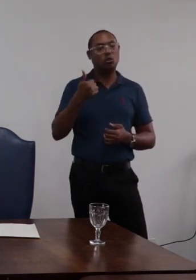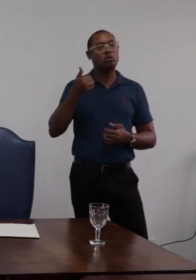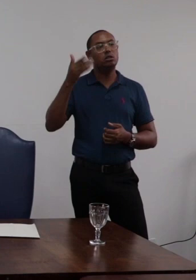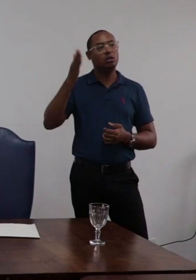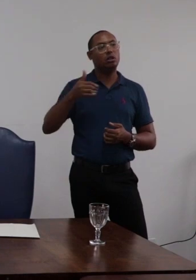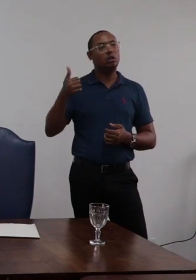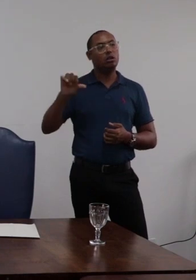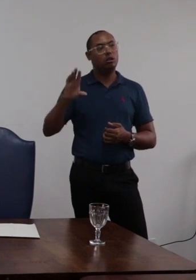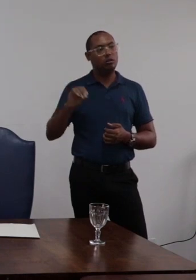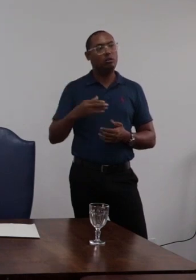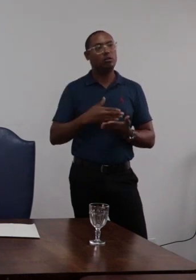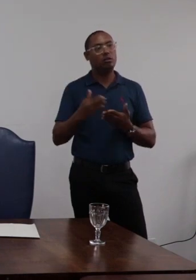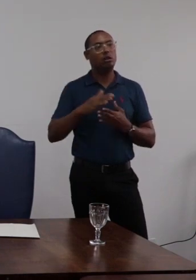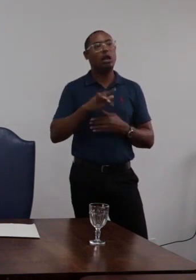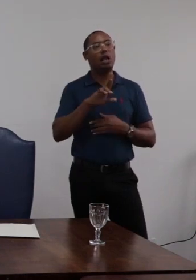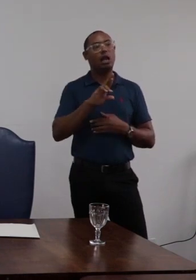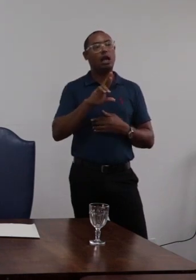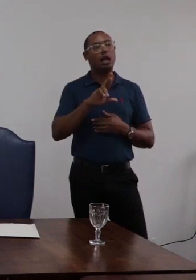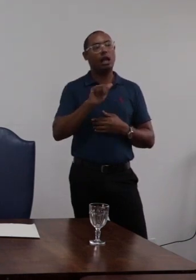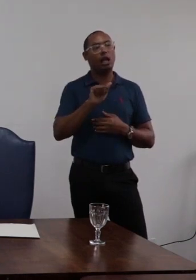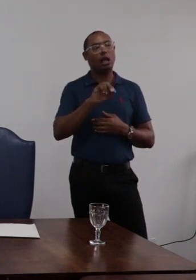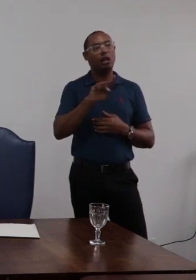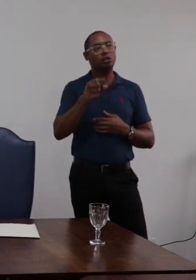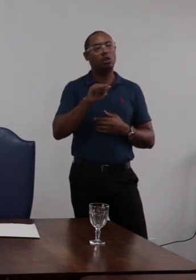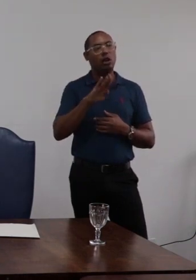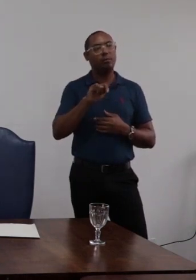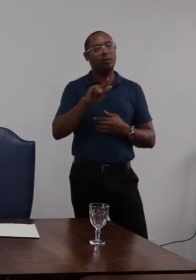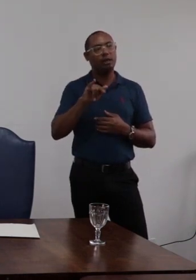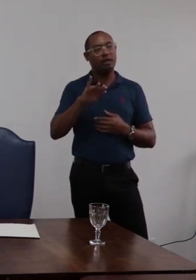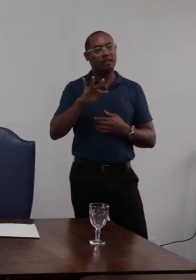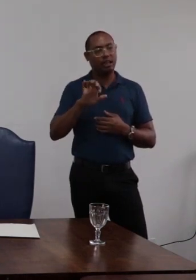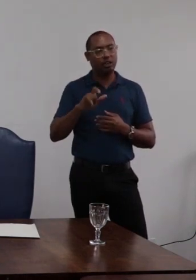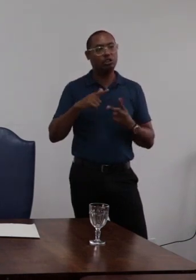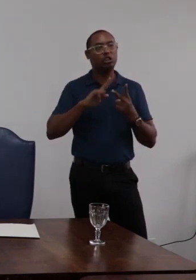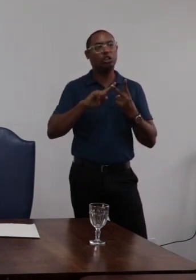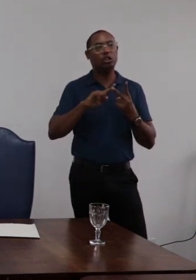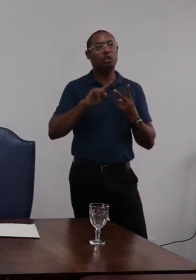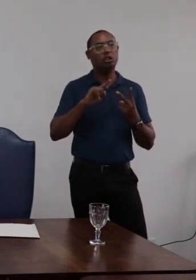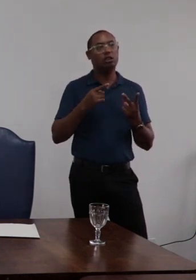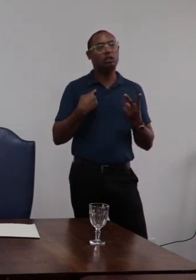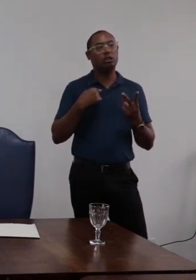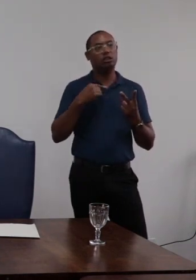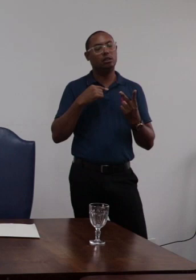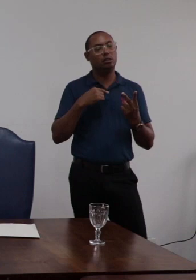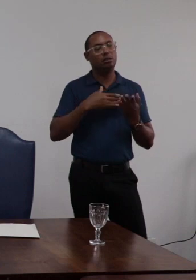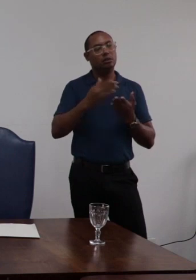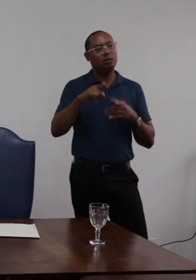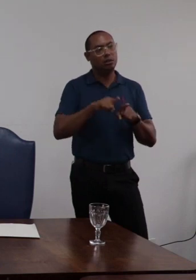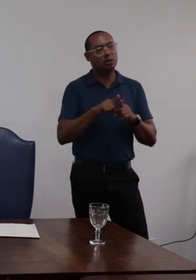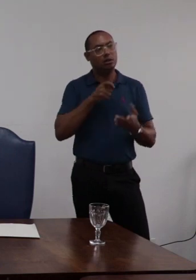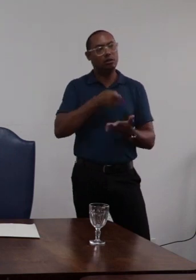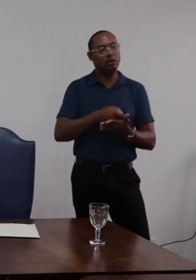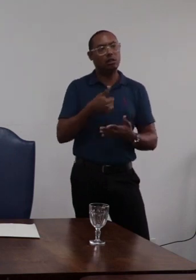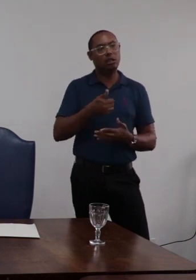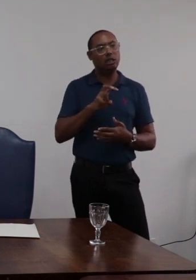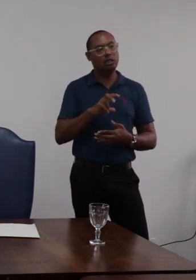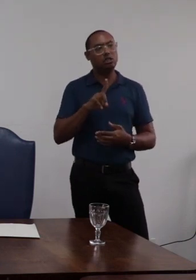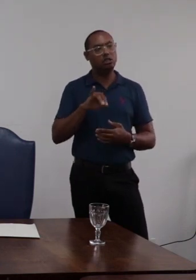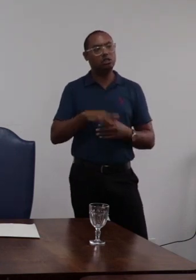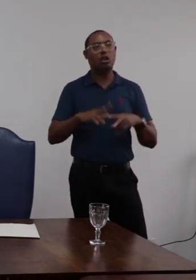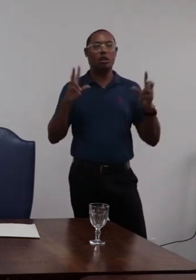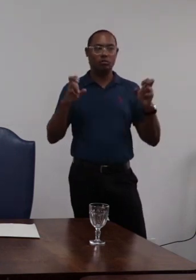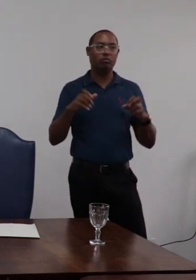e dos princípios da razoabilidade e proporcionalidade aplicar ao servidor a finalidade administrativa da instituição por 15 dias